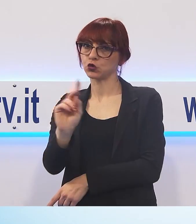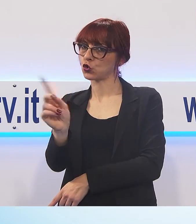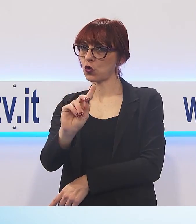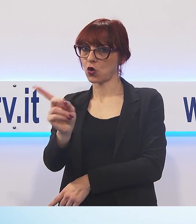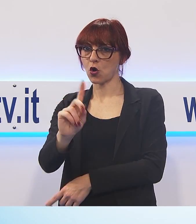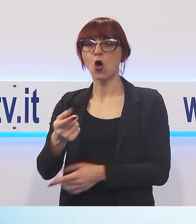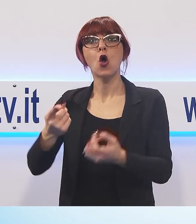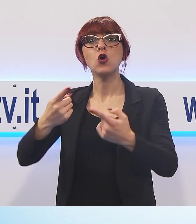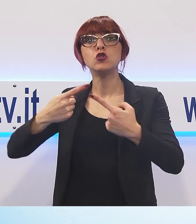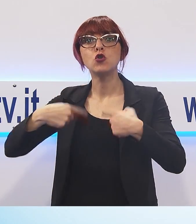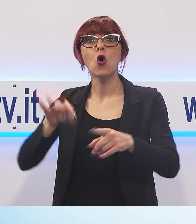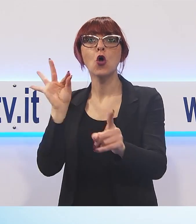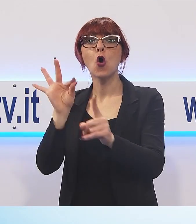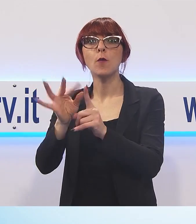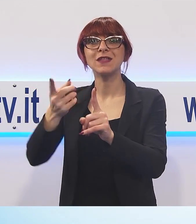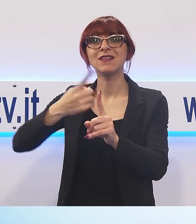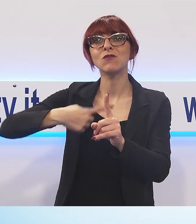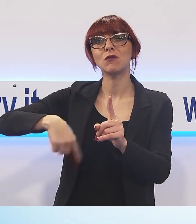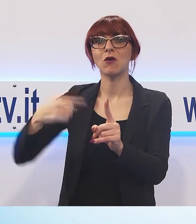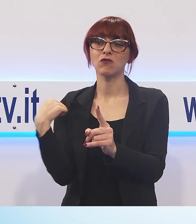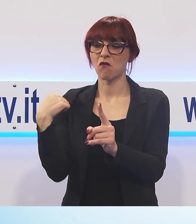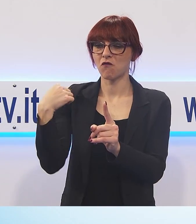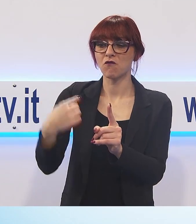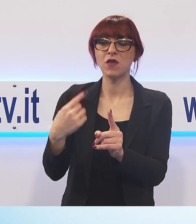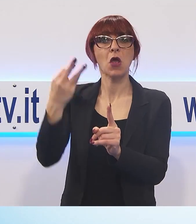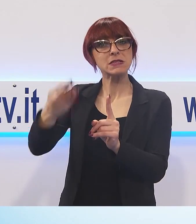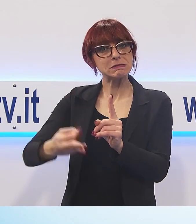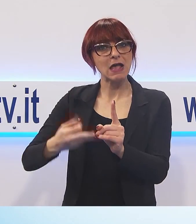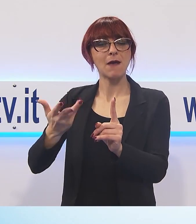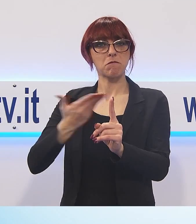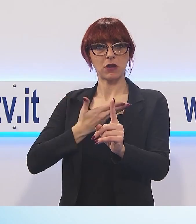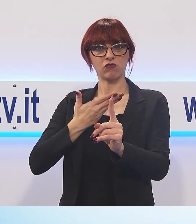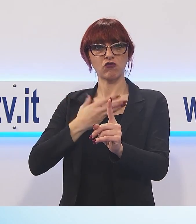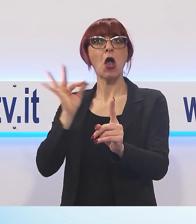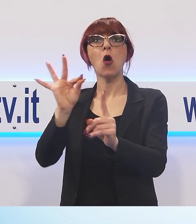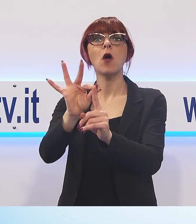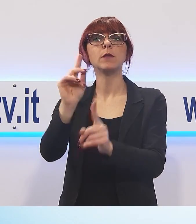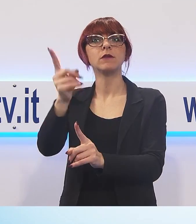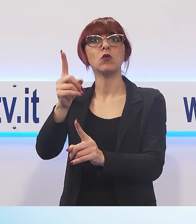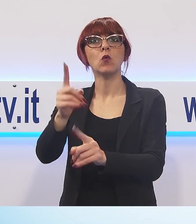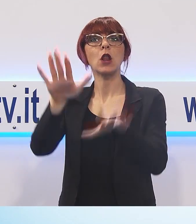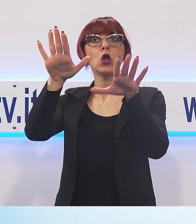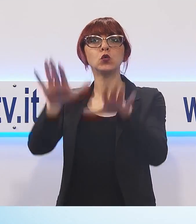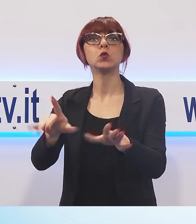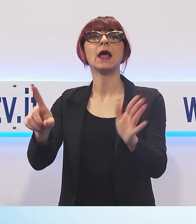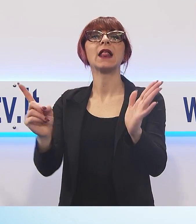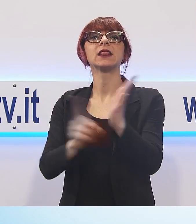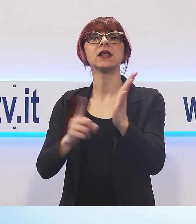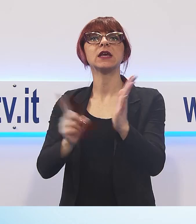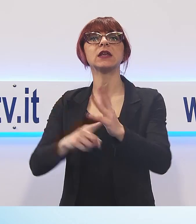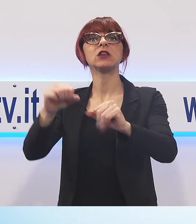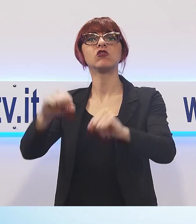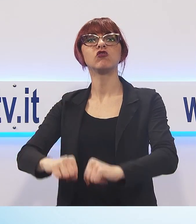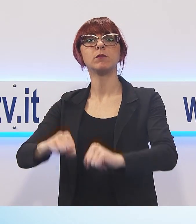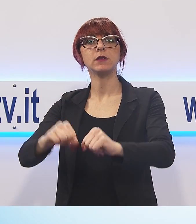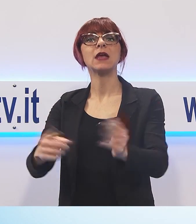abbiamo sempre avvenuto come obiettivo, come Unione delle Camere Penali italiane, la tutela dei diritti dei cittadini, la tutela dei diritti